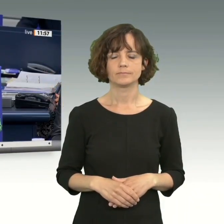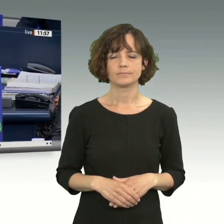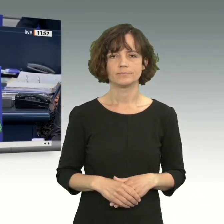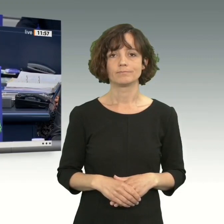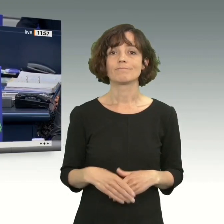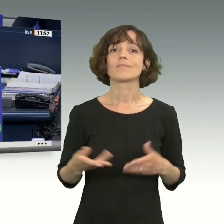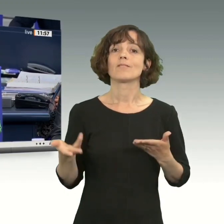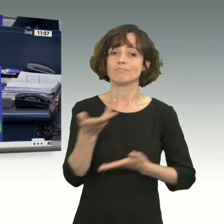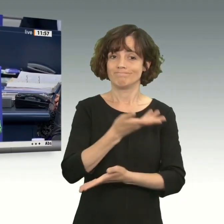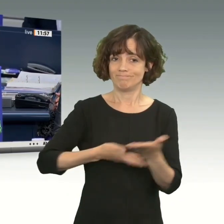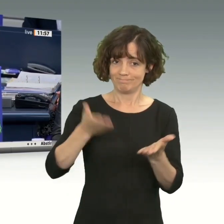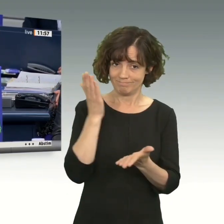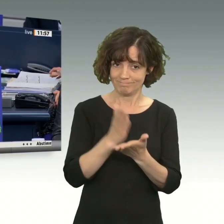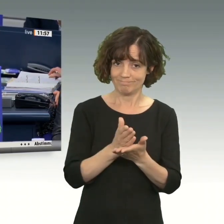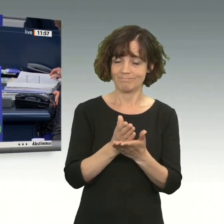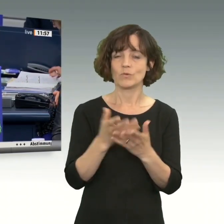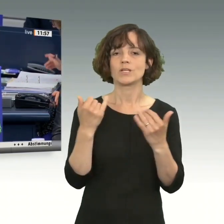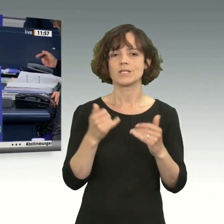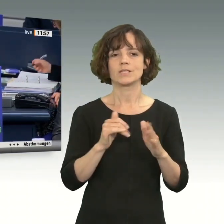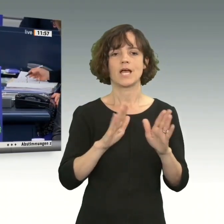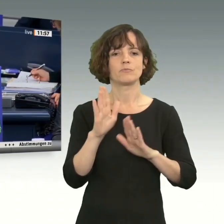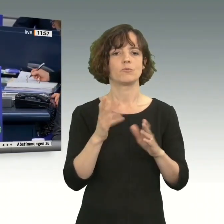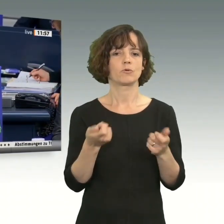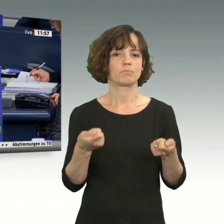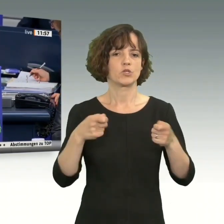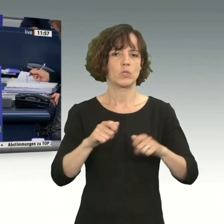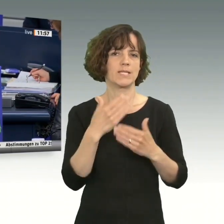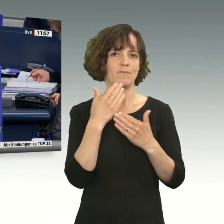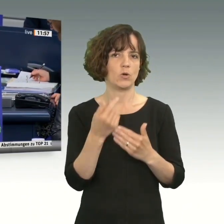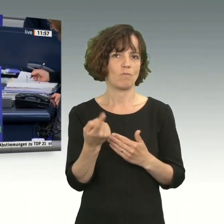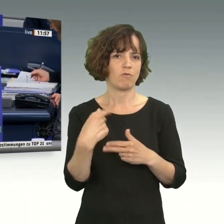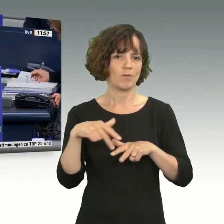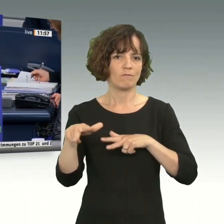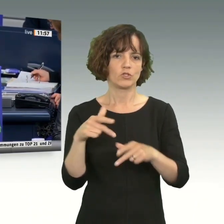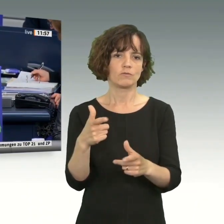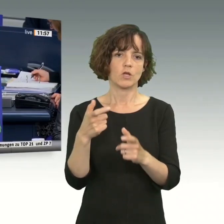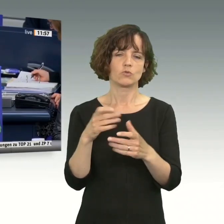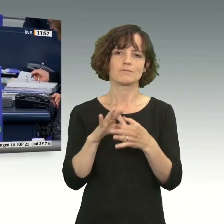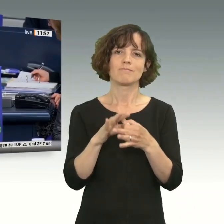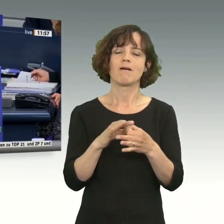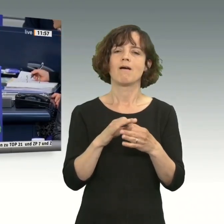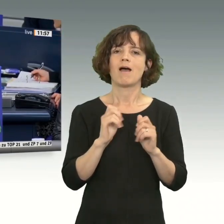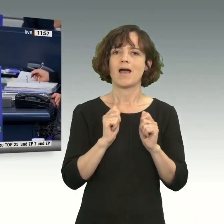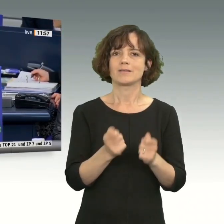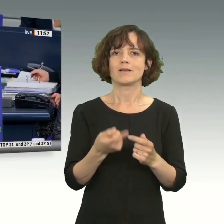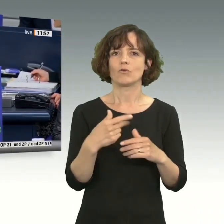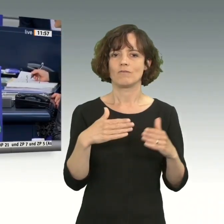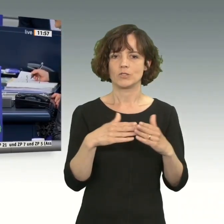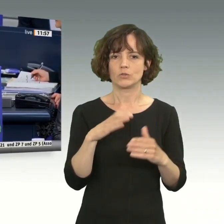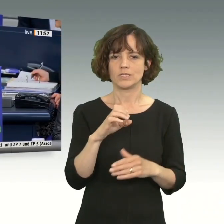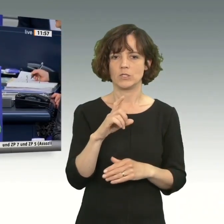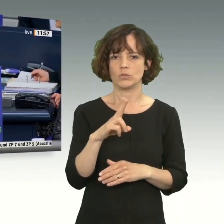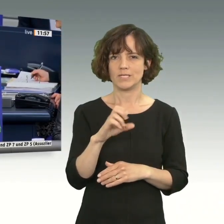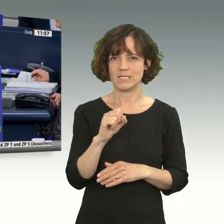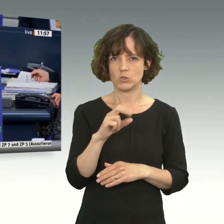Die Aussprache ist auch beendet und wir kommen zur Abstimmung über die Beschlussempfehlung des Wirtschaftsausschusses zu dem Antrag der Fraktion der CDU und CSU mit dem Titel